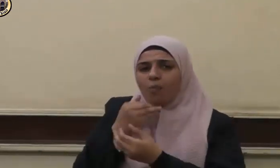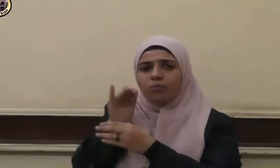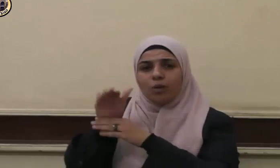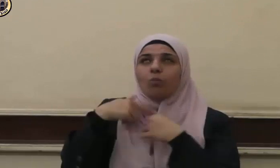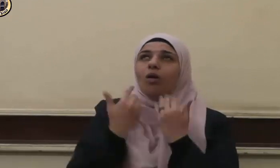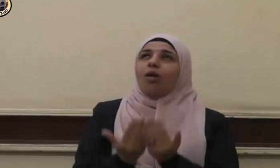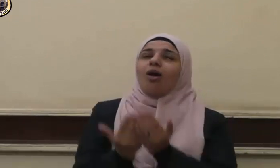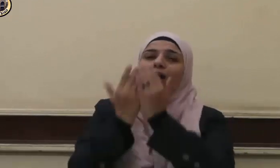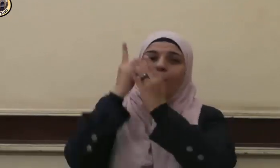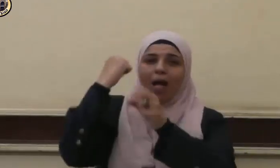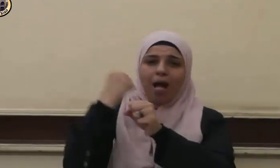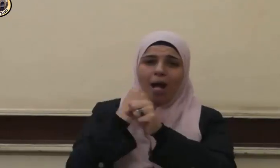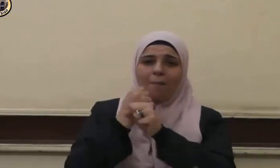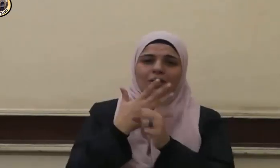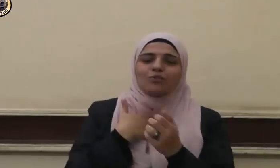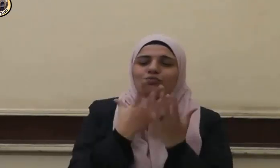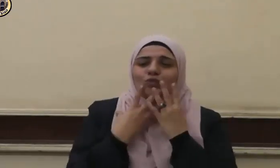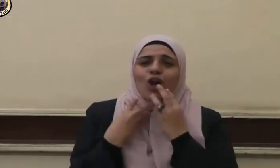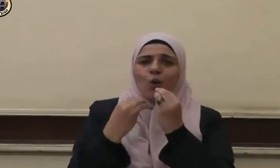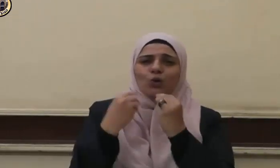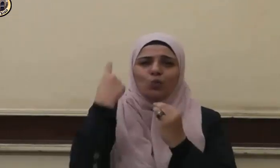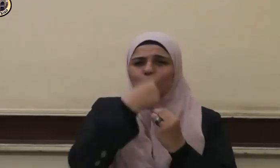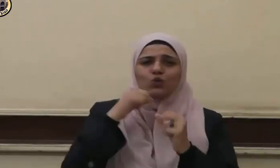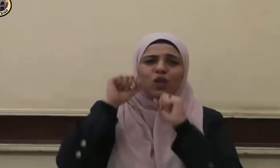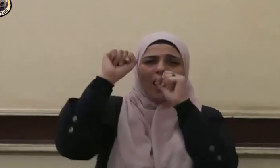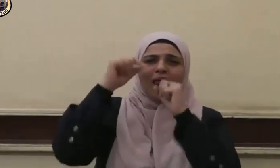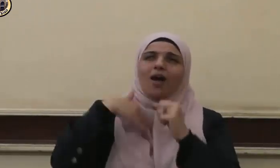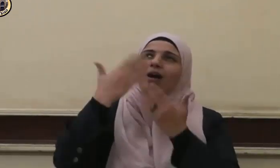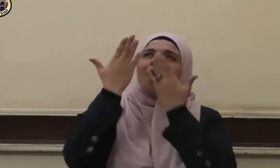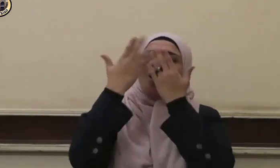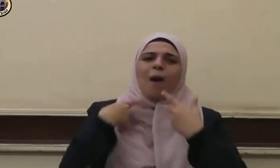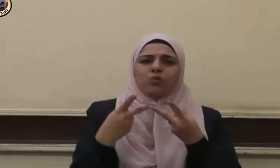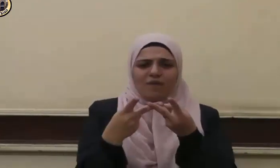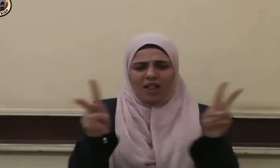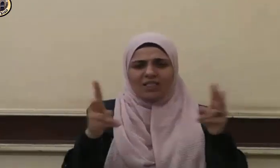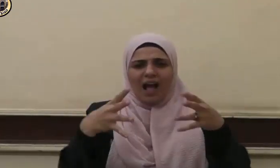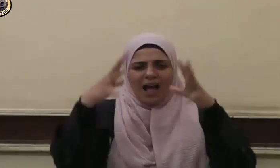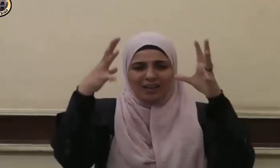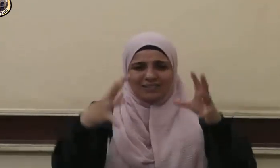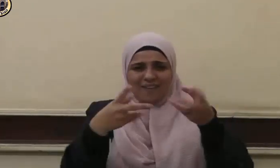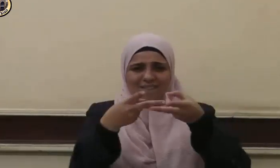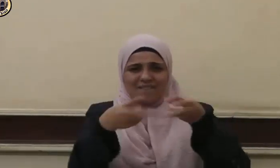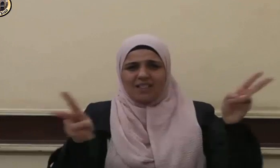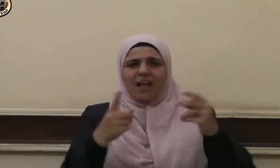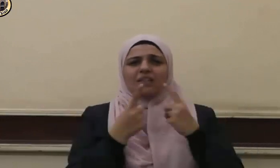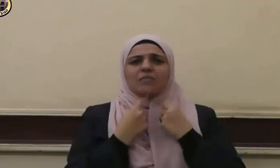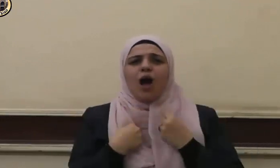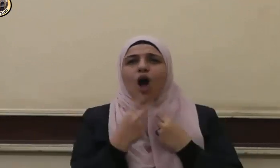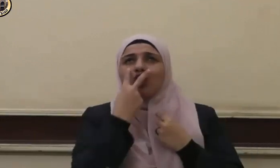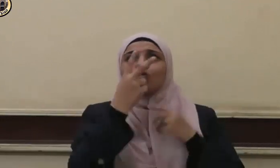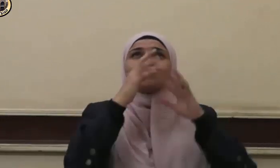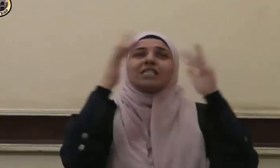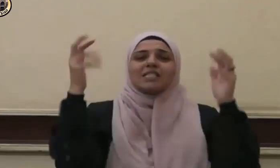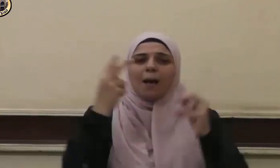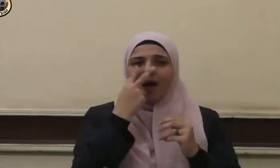تعلم أني فعلته ابتغاء وجهك فافرج لنا فرجة نرى منها السماء